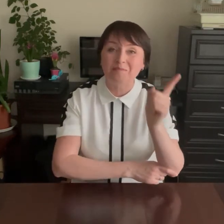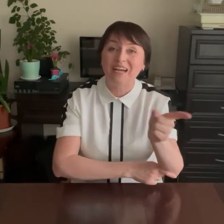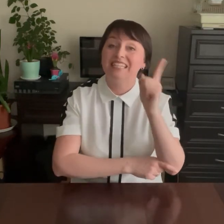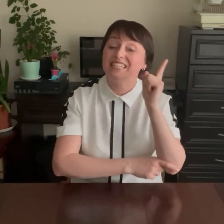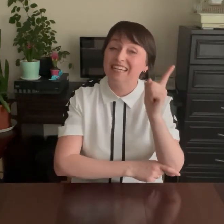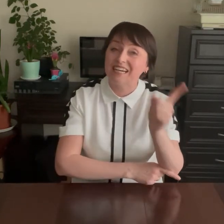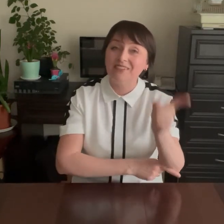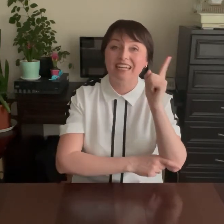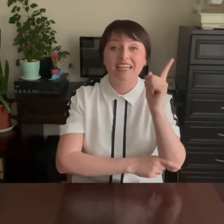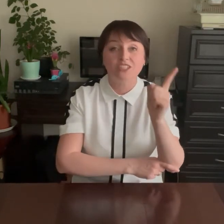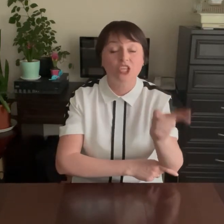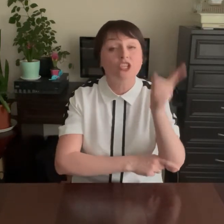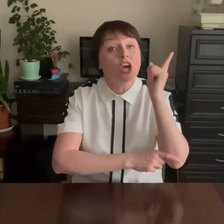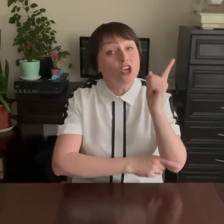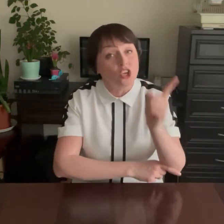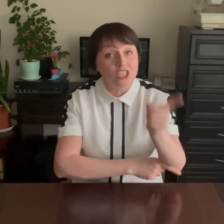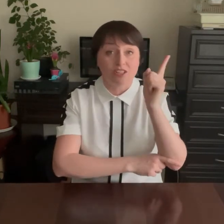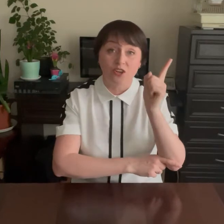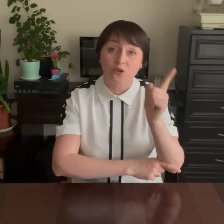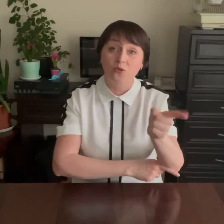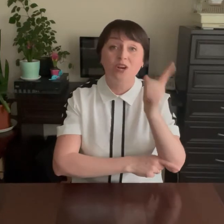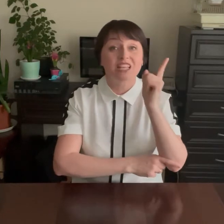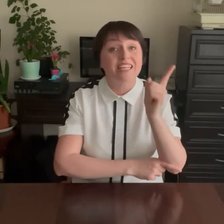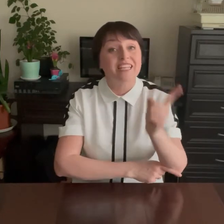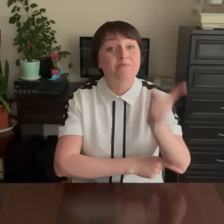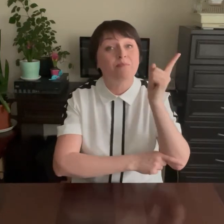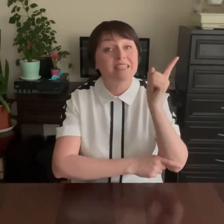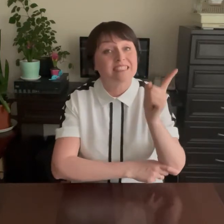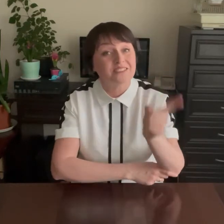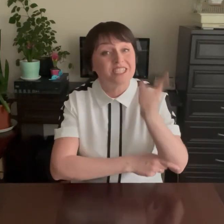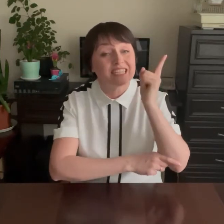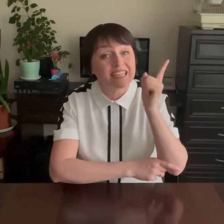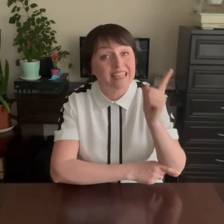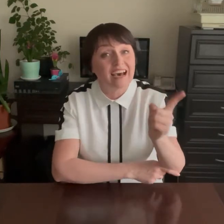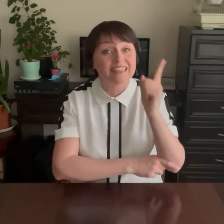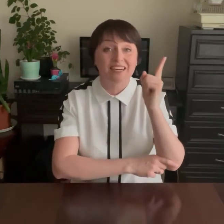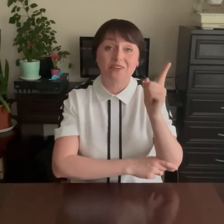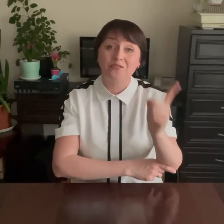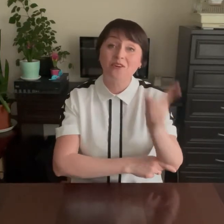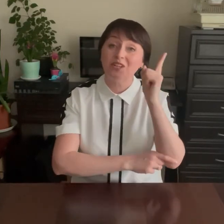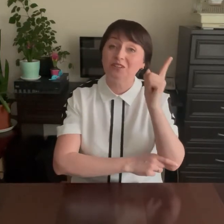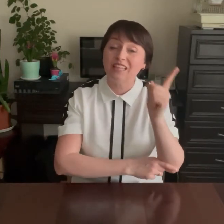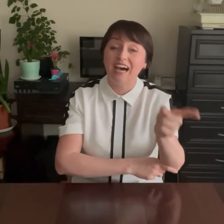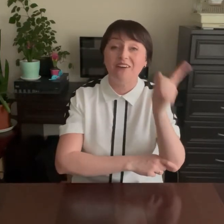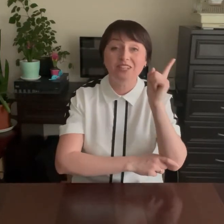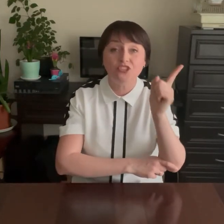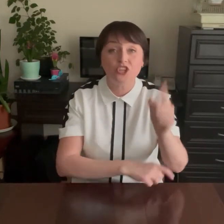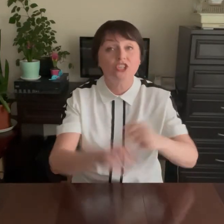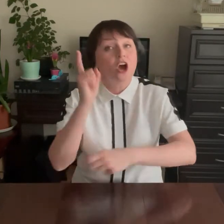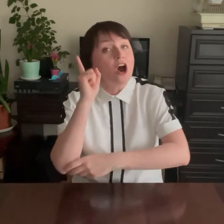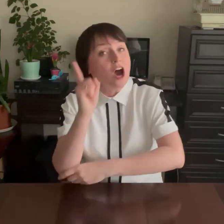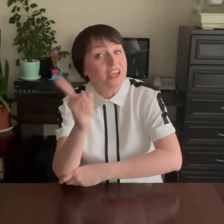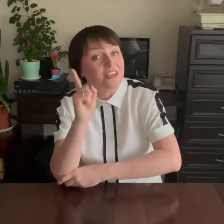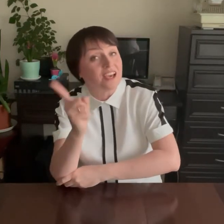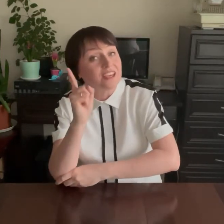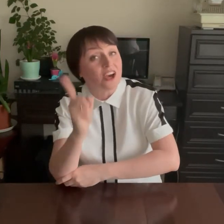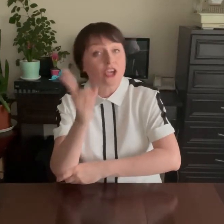пальчиком грозить! Если кукла непослушна Надо куклу научить! Ай-яй-яй!